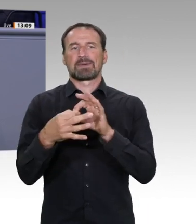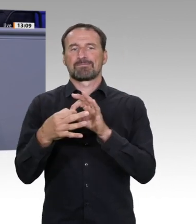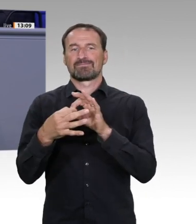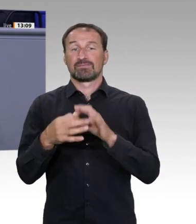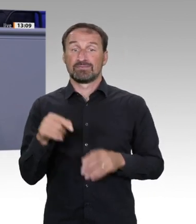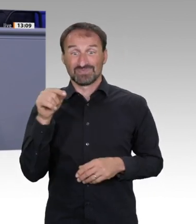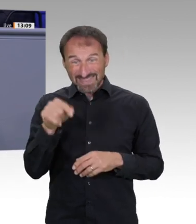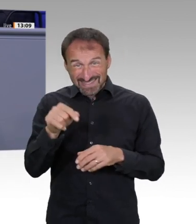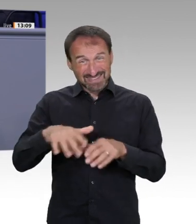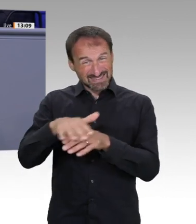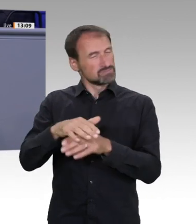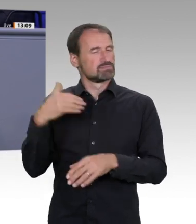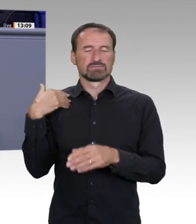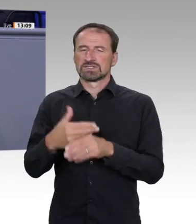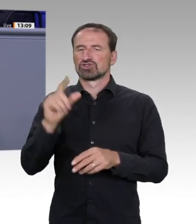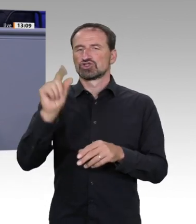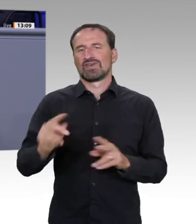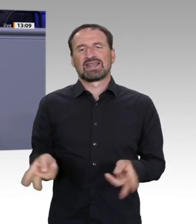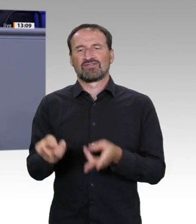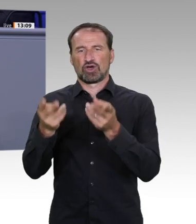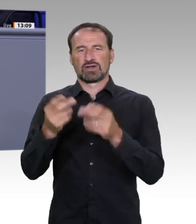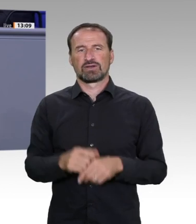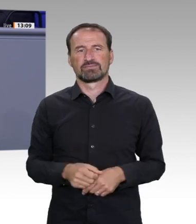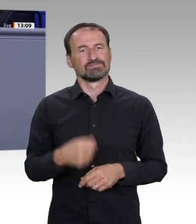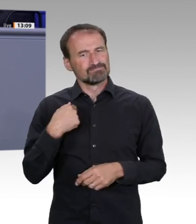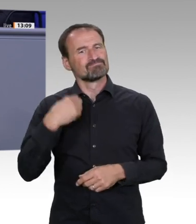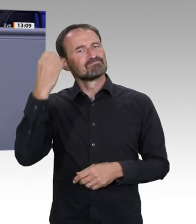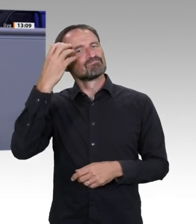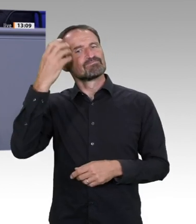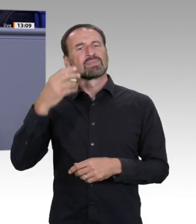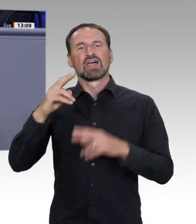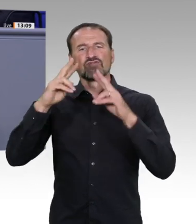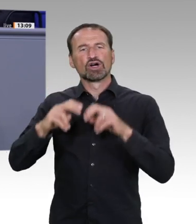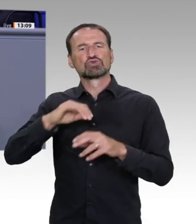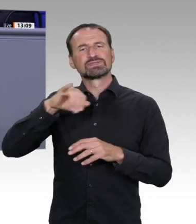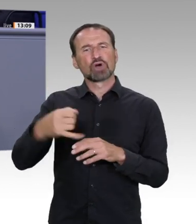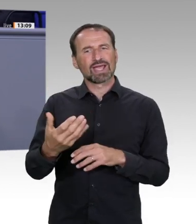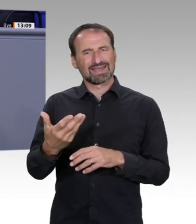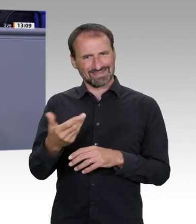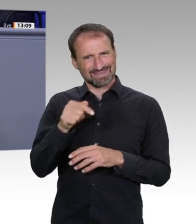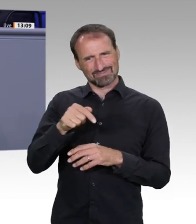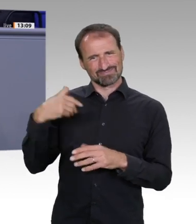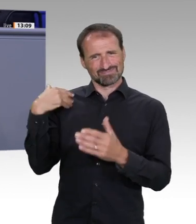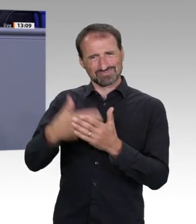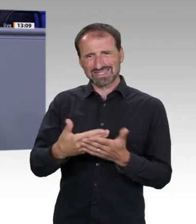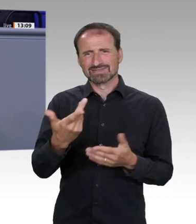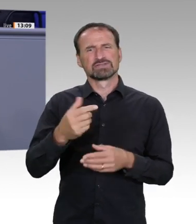Digitalisierung kann jedoch auch Nachhaltigkeitszielen zuwiderlaufen, etwa der Ressourceneffizienz und der Verminderung von CO2